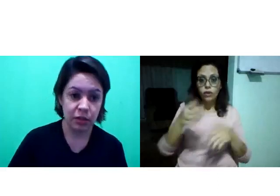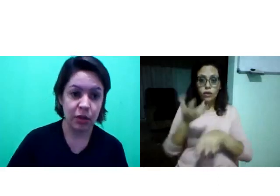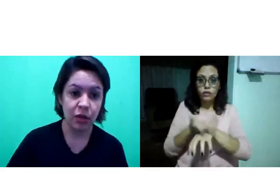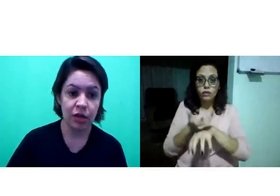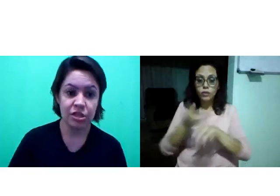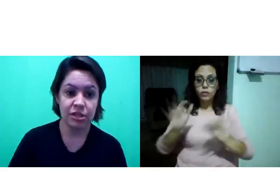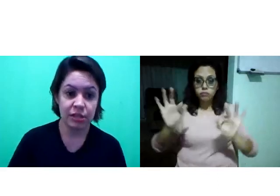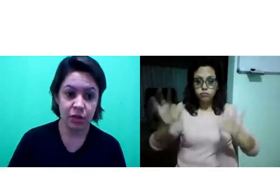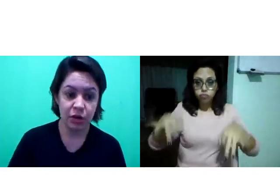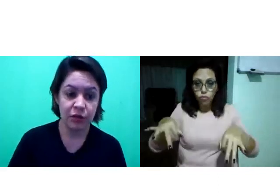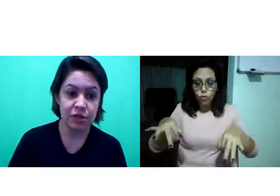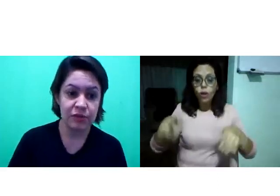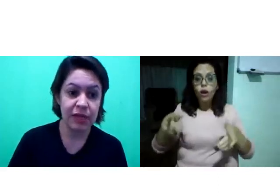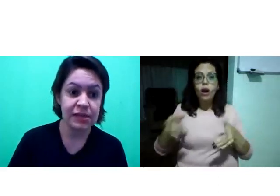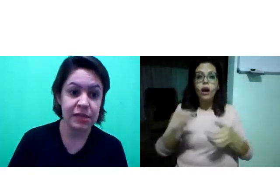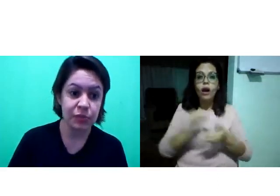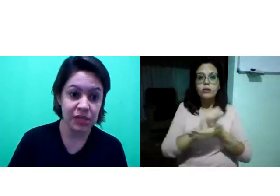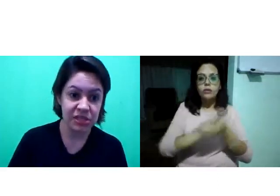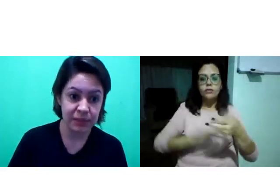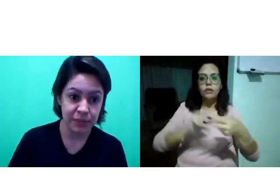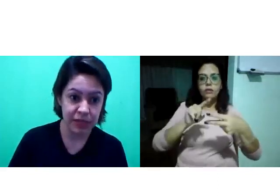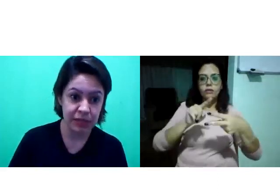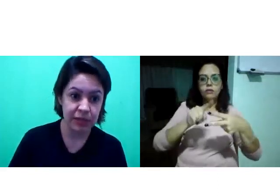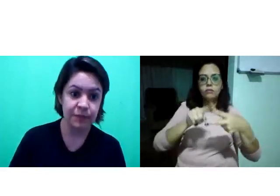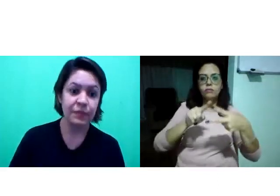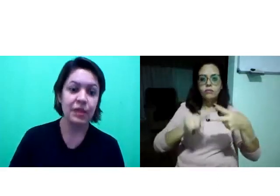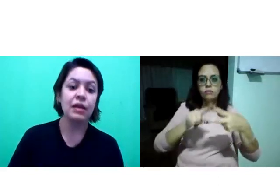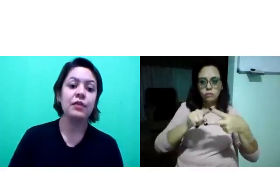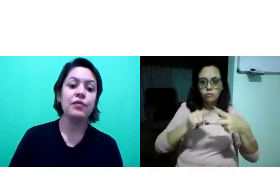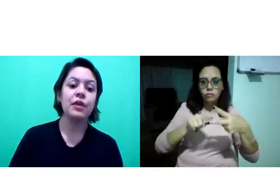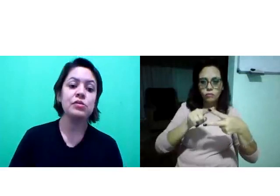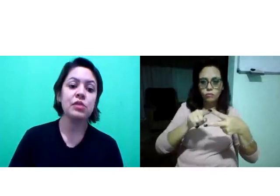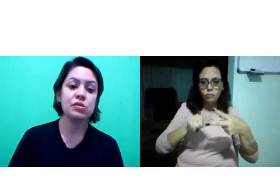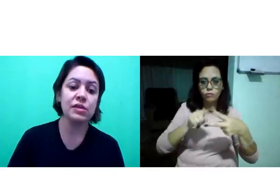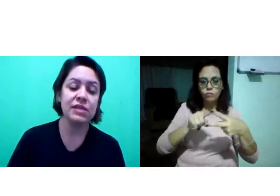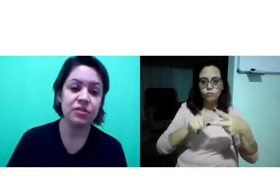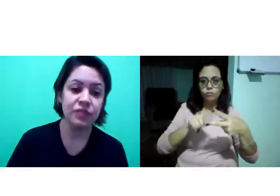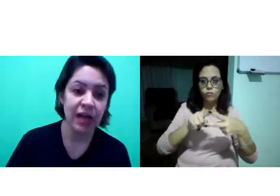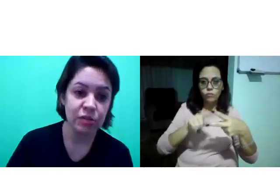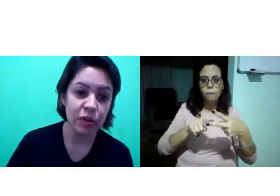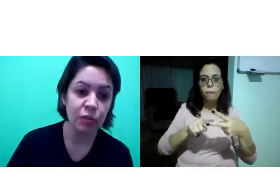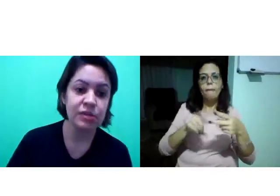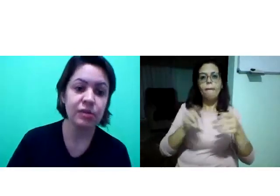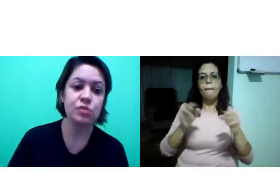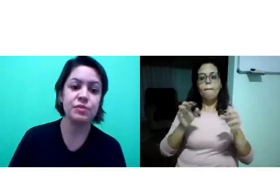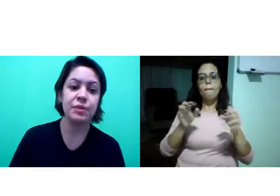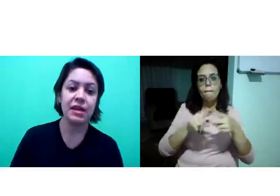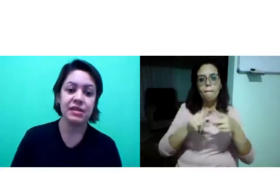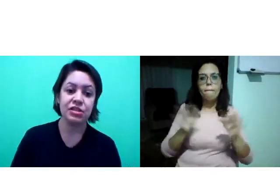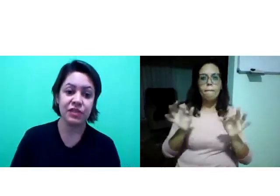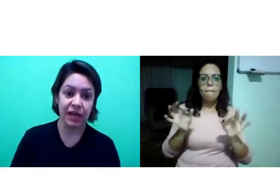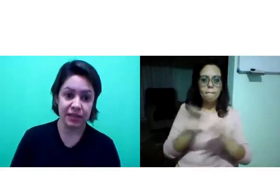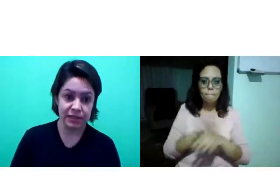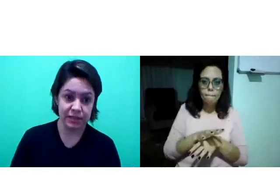Então, agora, dia 19, nós finalizamos a disciplina e ficamos com as duas atividades. a conclusão das duas